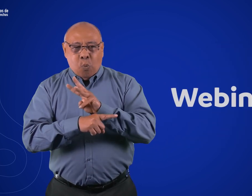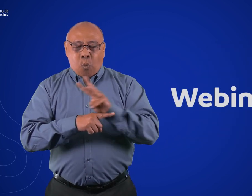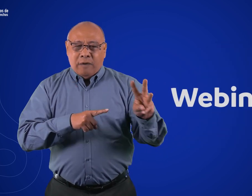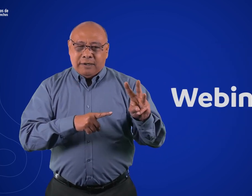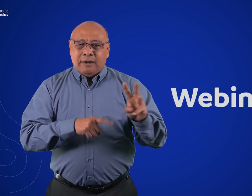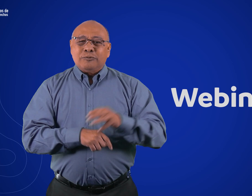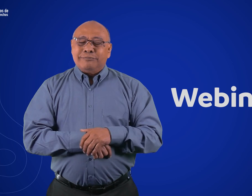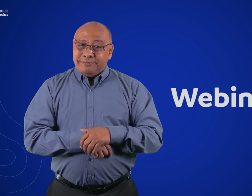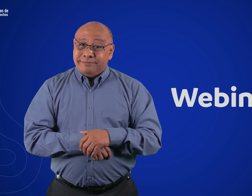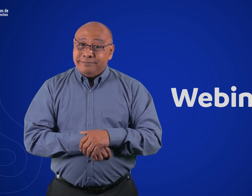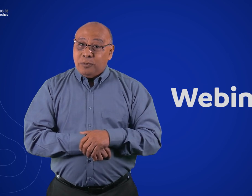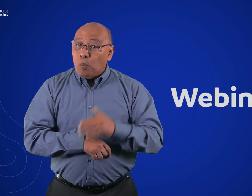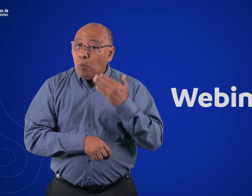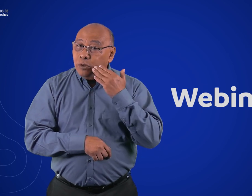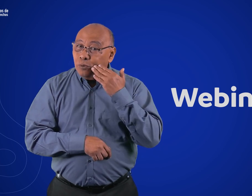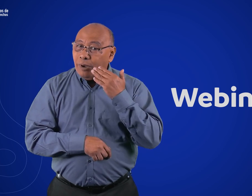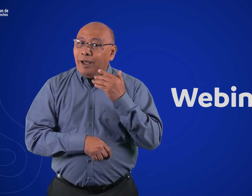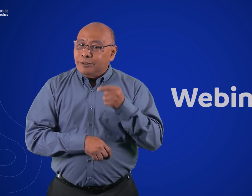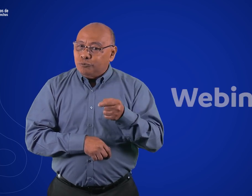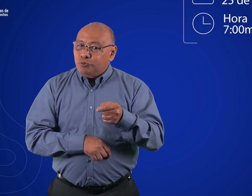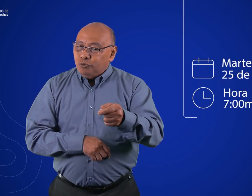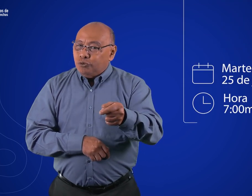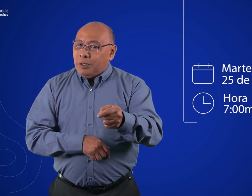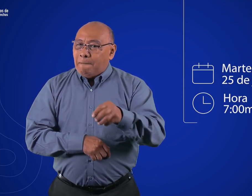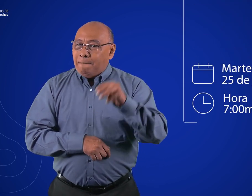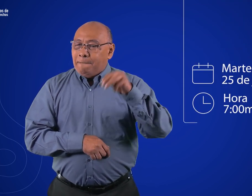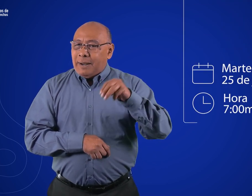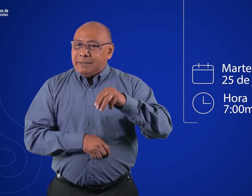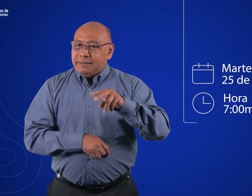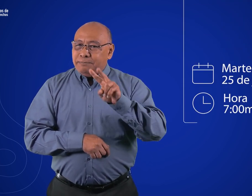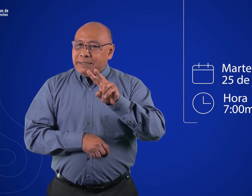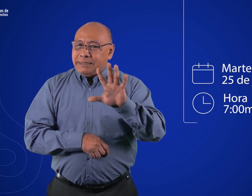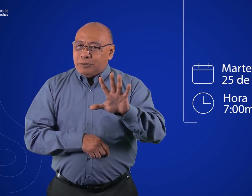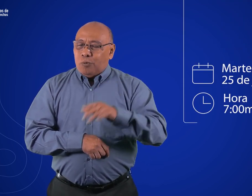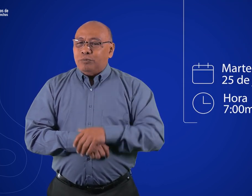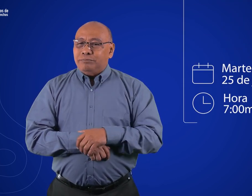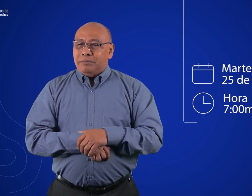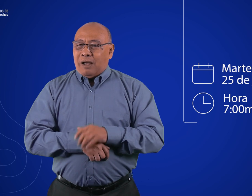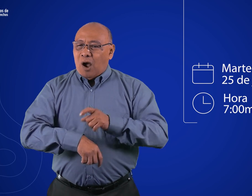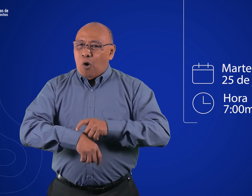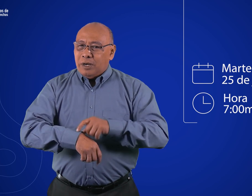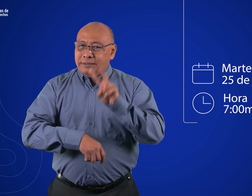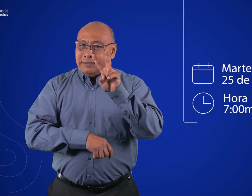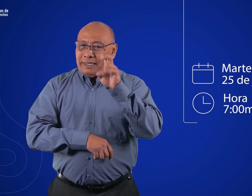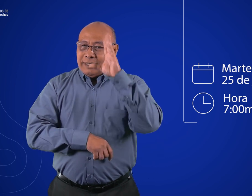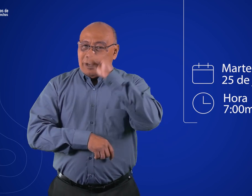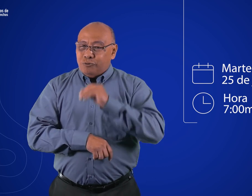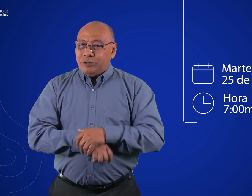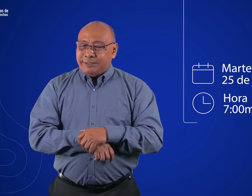un webinario. Esto será el próximo martes 25 a las 7 de la noche. Observen.